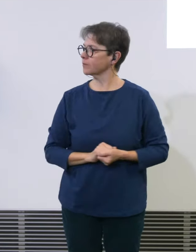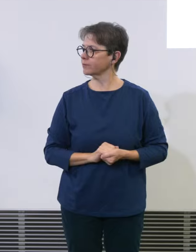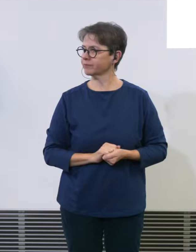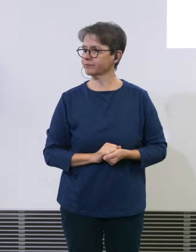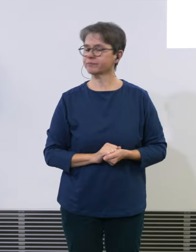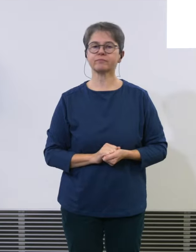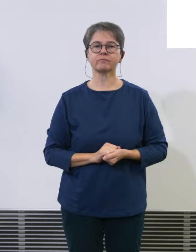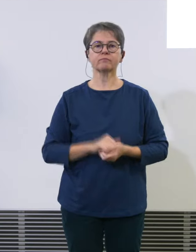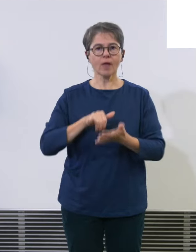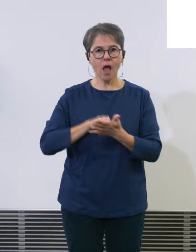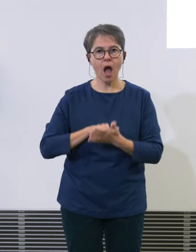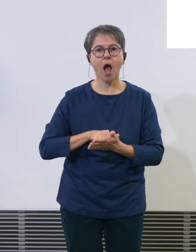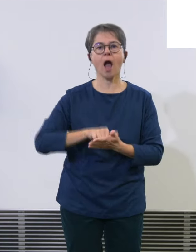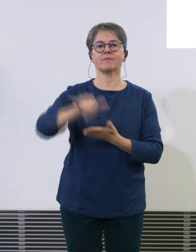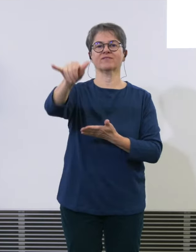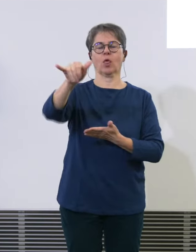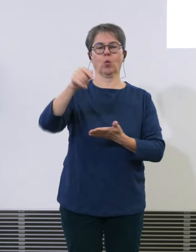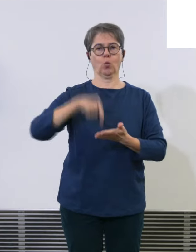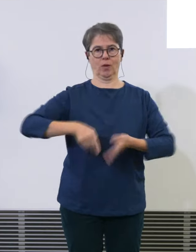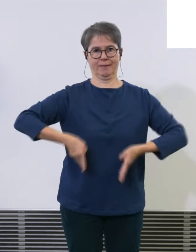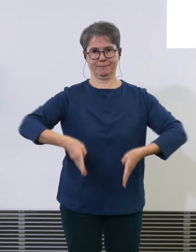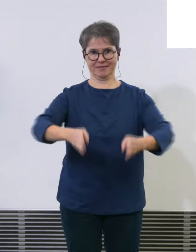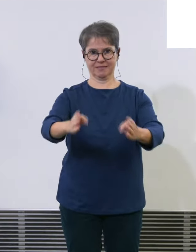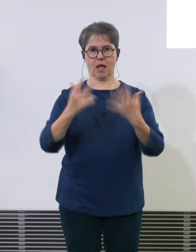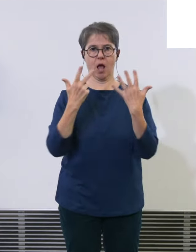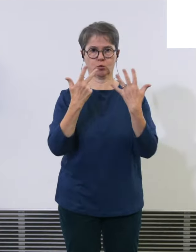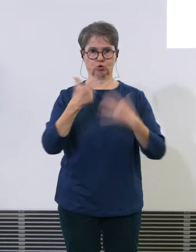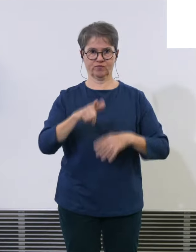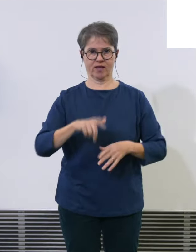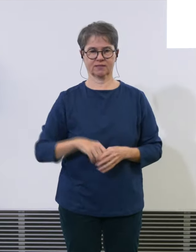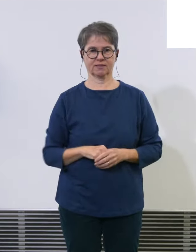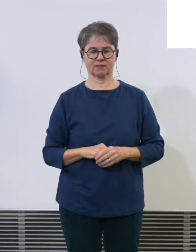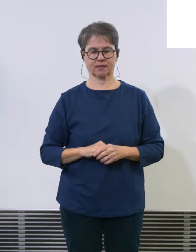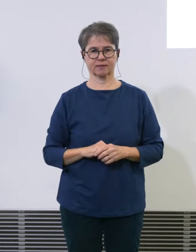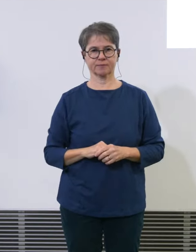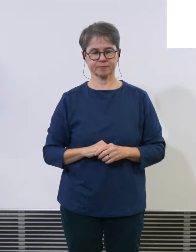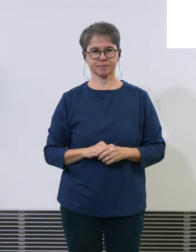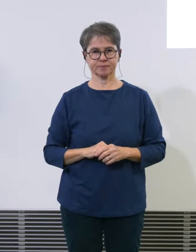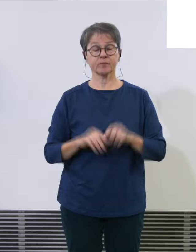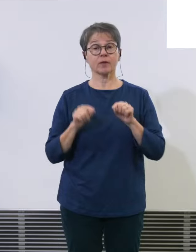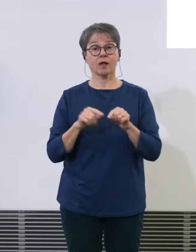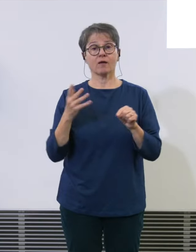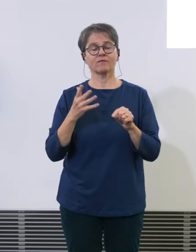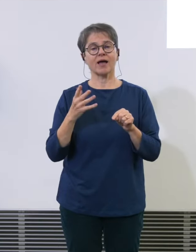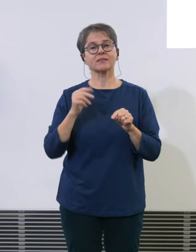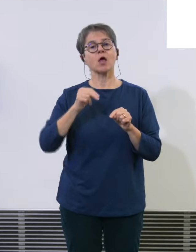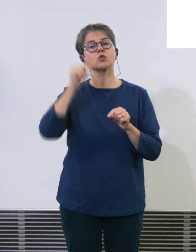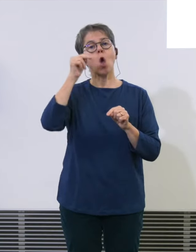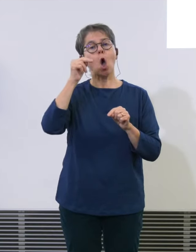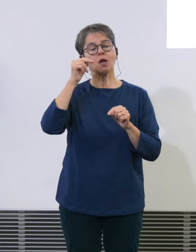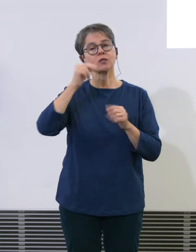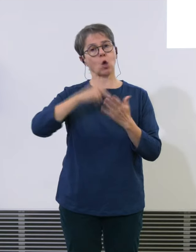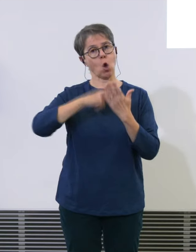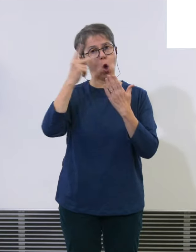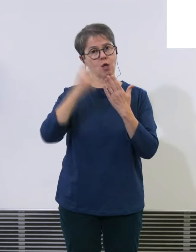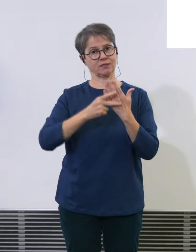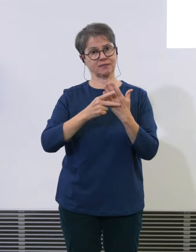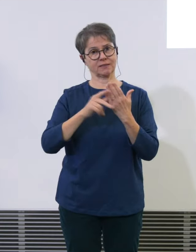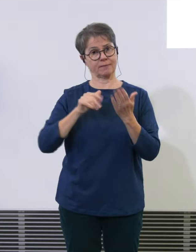Abflug von der Piste 28. Wenn wir das Nord-Konzept brauchen, dann landen wir auf der Piste 14.